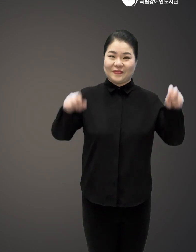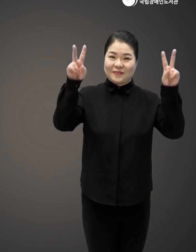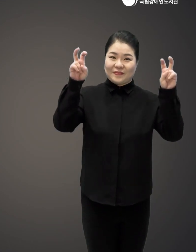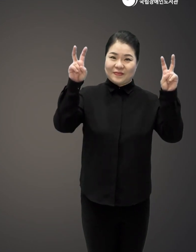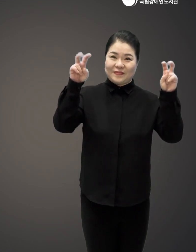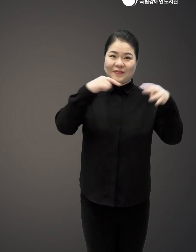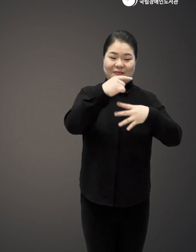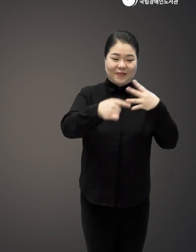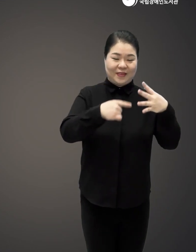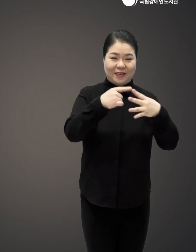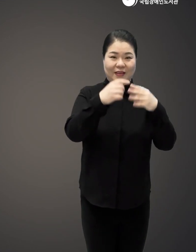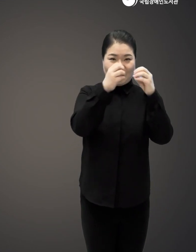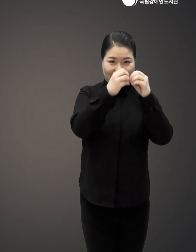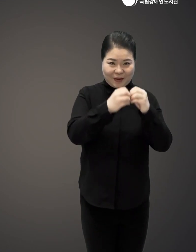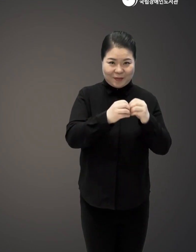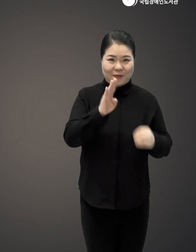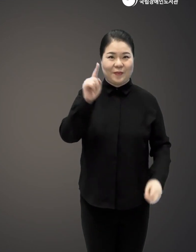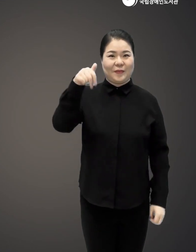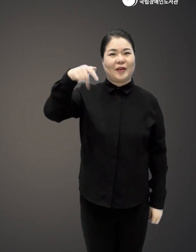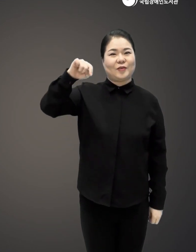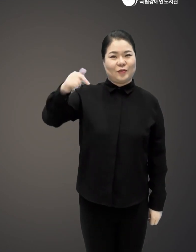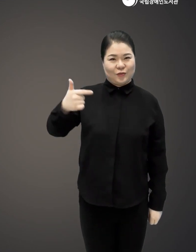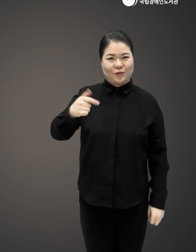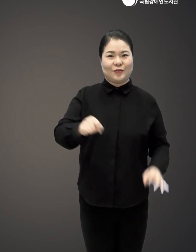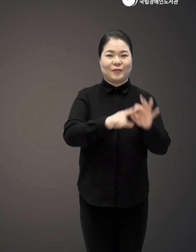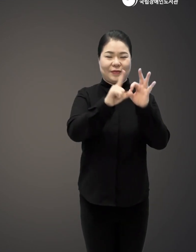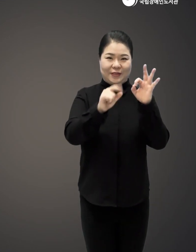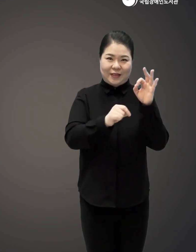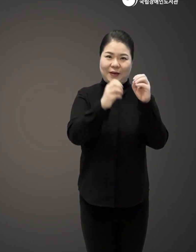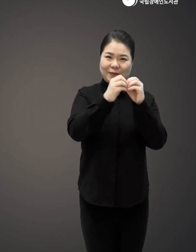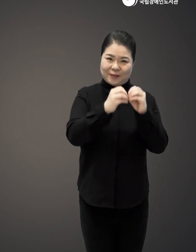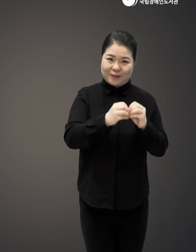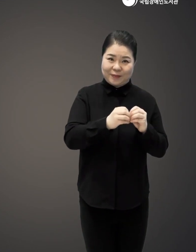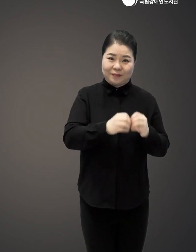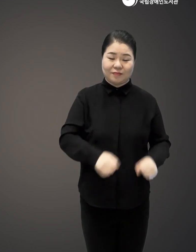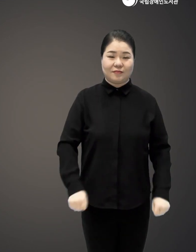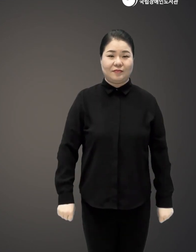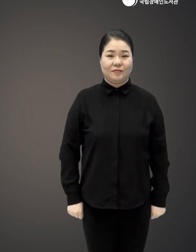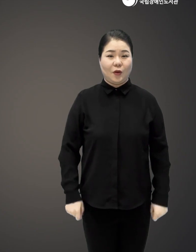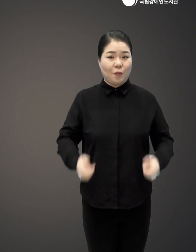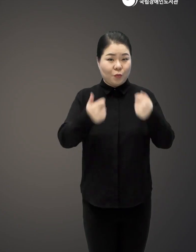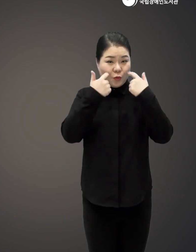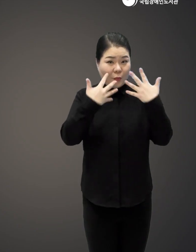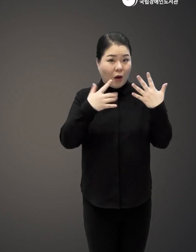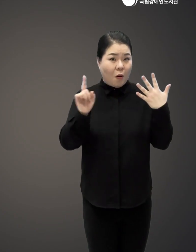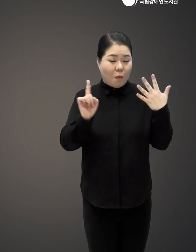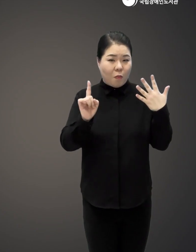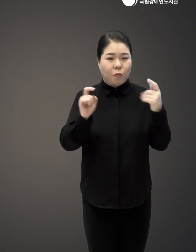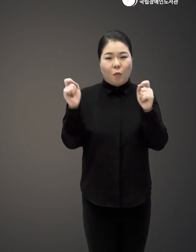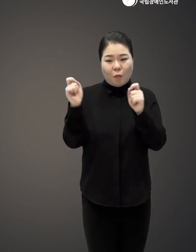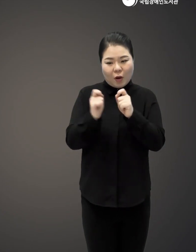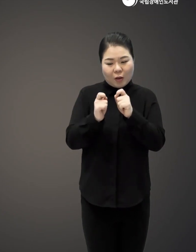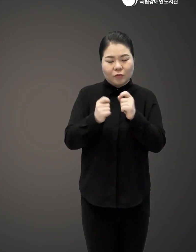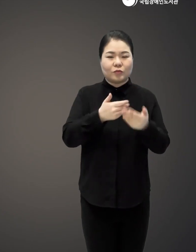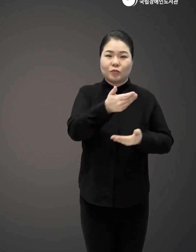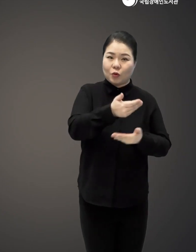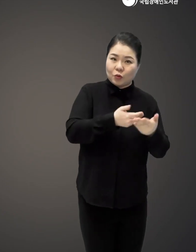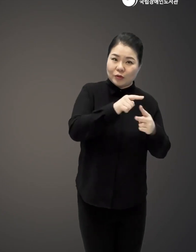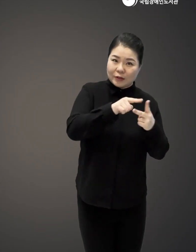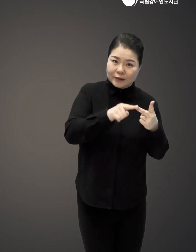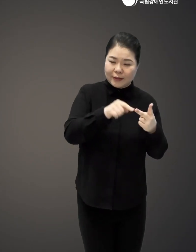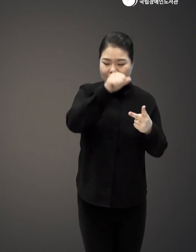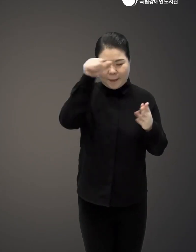계절산문 박준 10월산문 분명한 것은 짧은 기간의 교류든